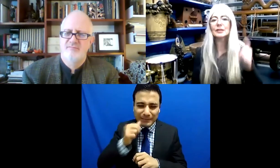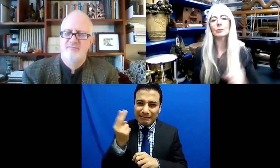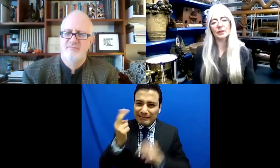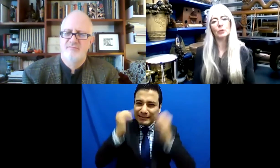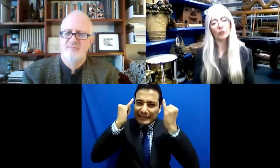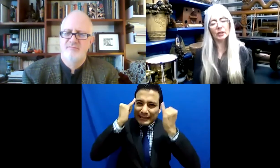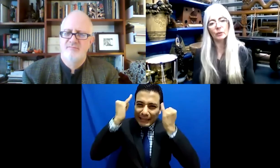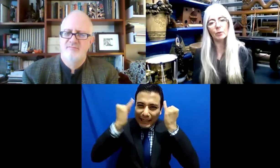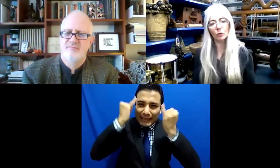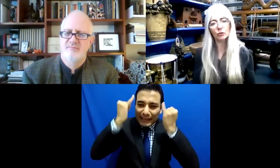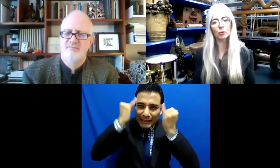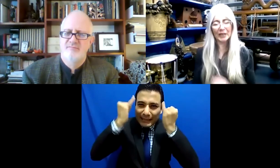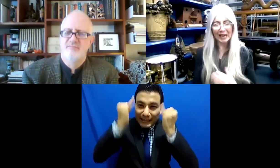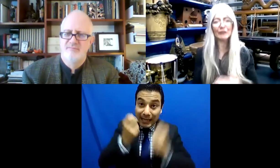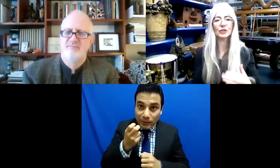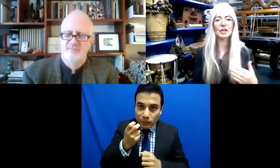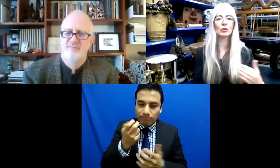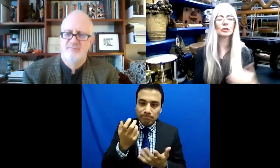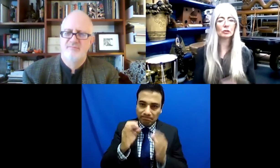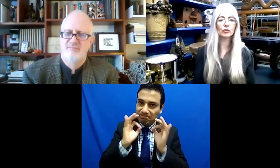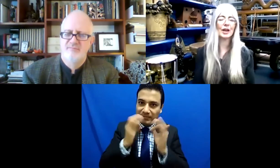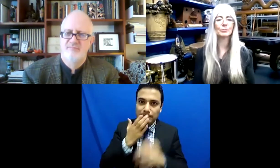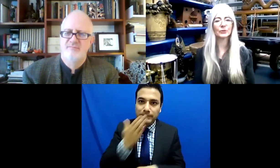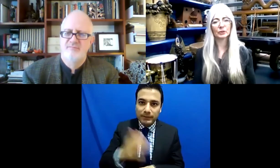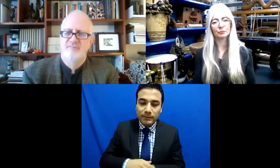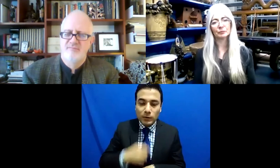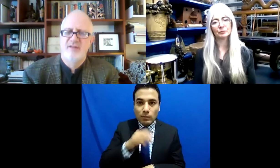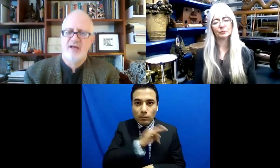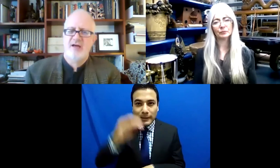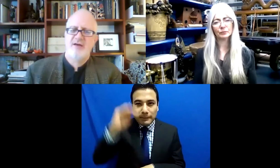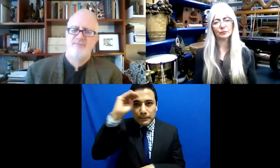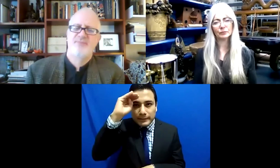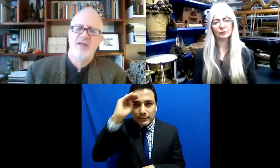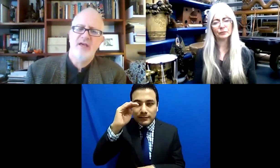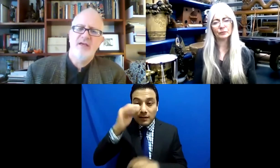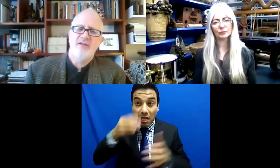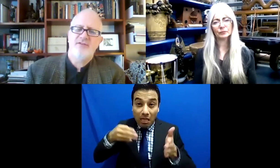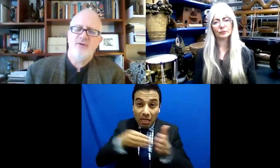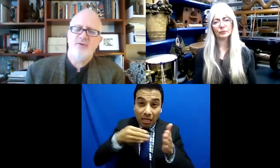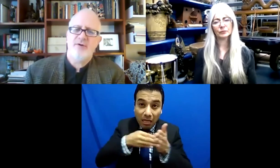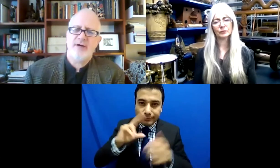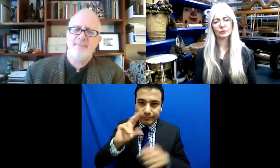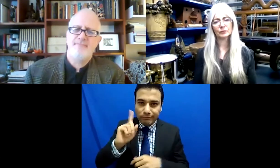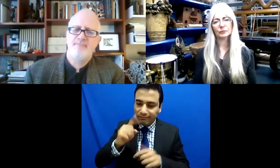esa oportunidad de pensar más allá de los límites que conocemos.